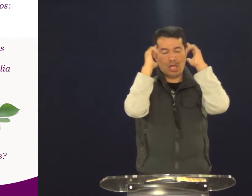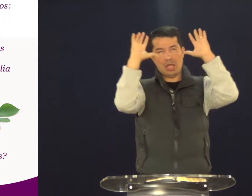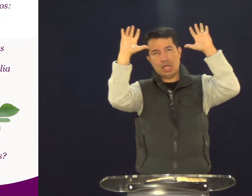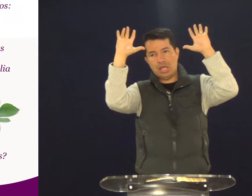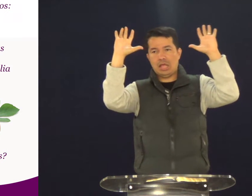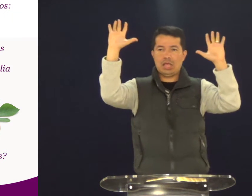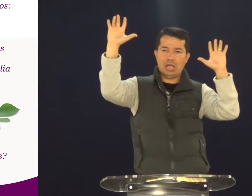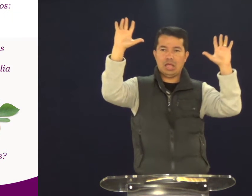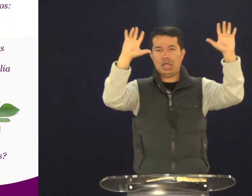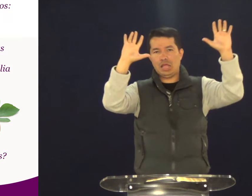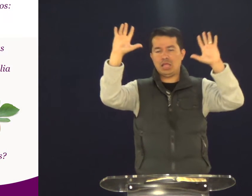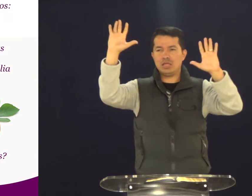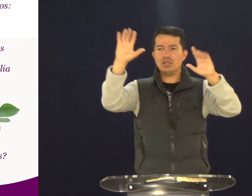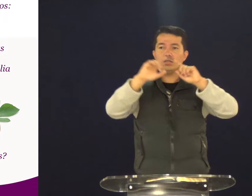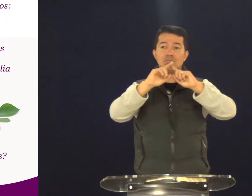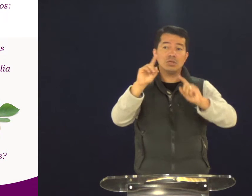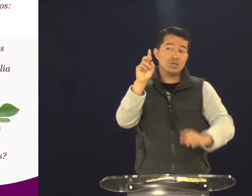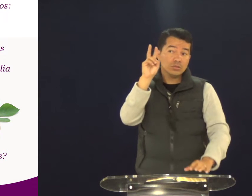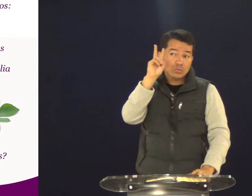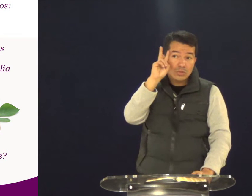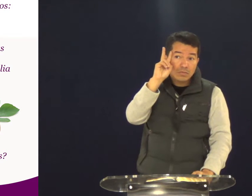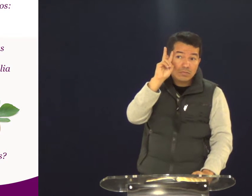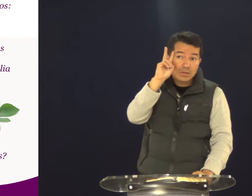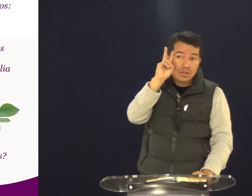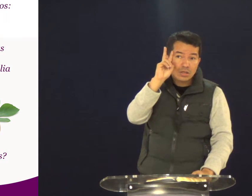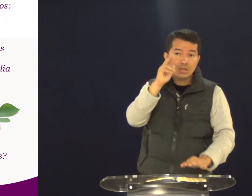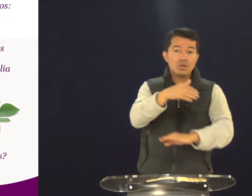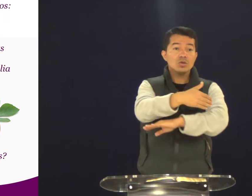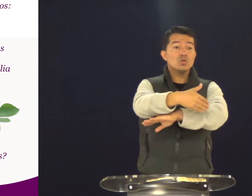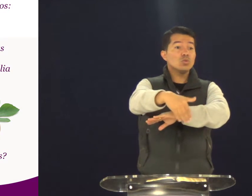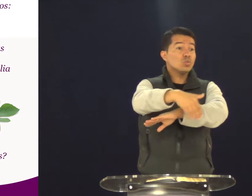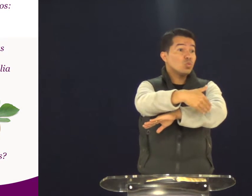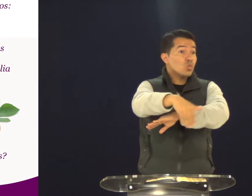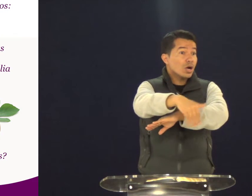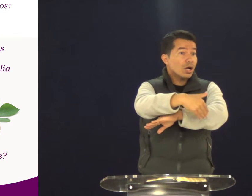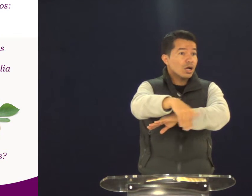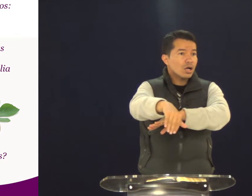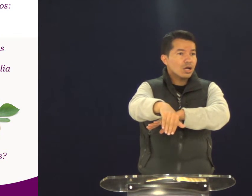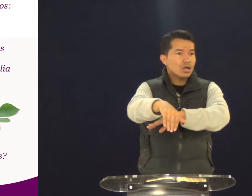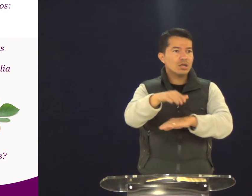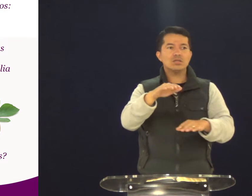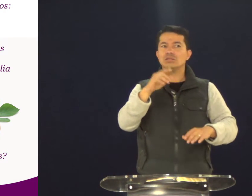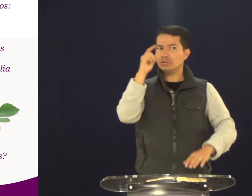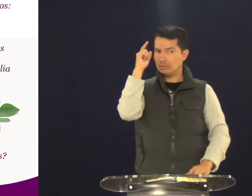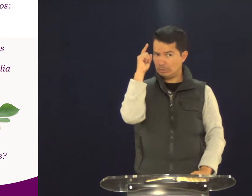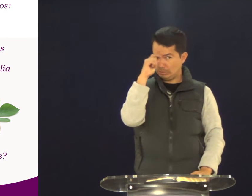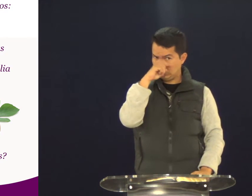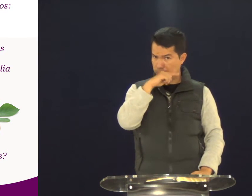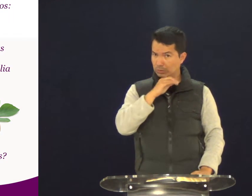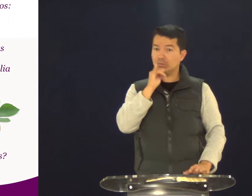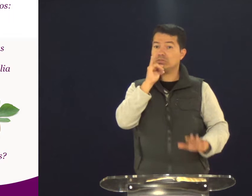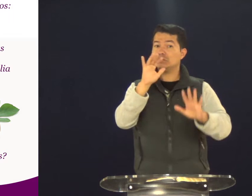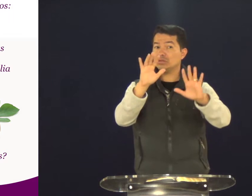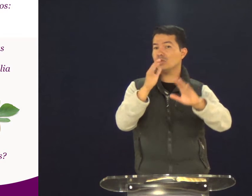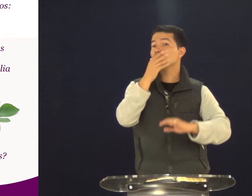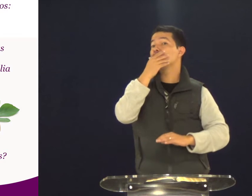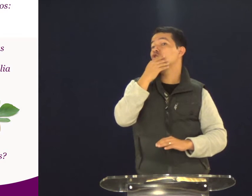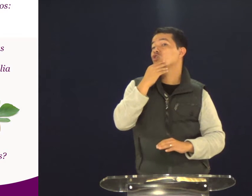quando vem no culto, louvam, pensam. Mas e na segunda-feira, na rua? É difícil, por